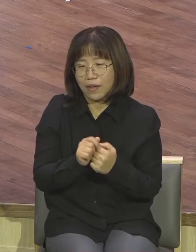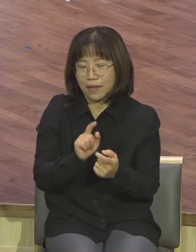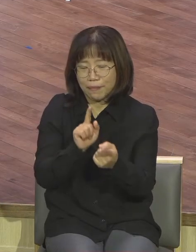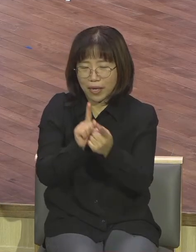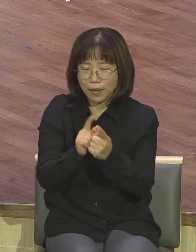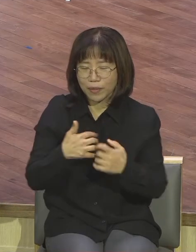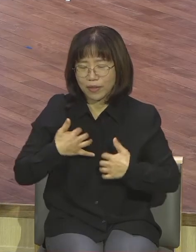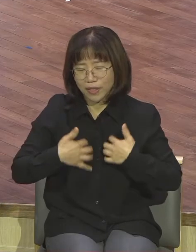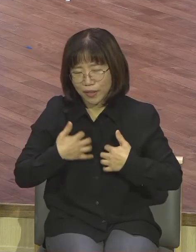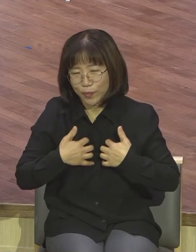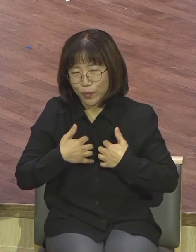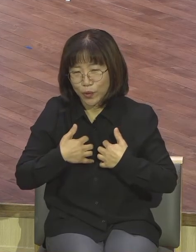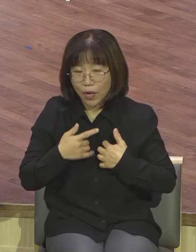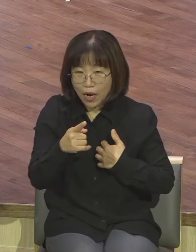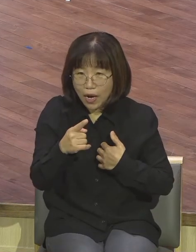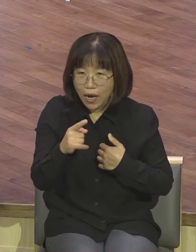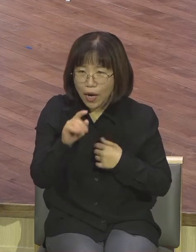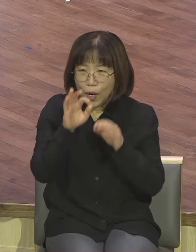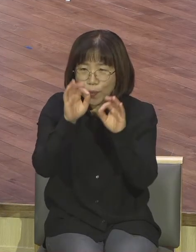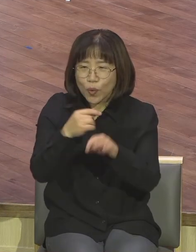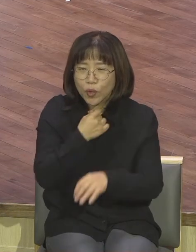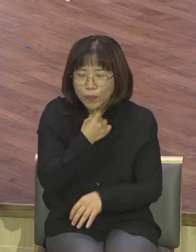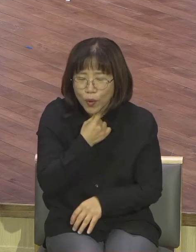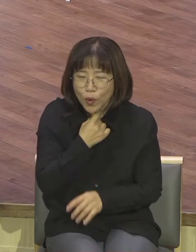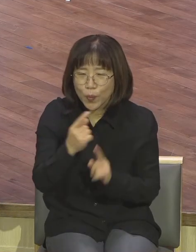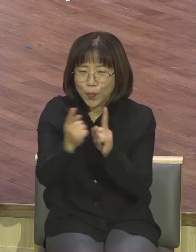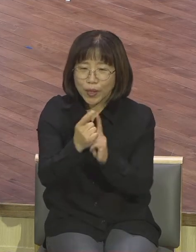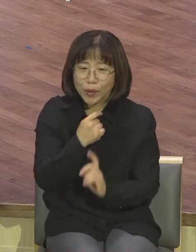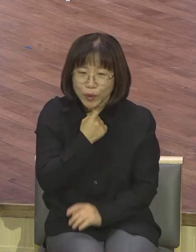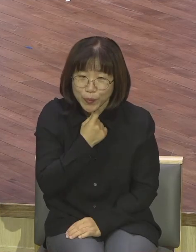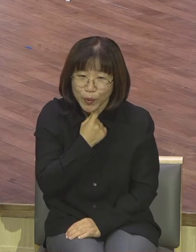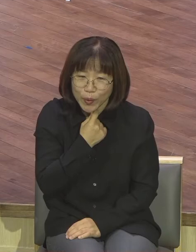또 보고 싶어해 또 만나고 싶어해 정상입니다